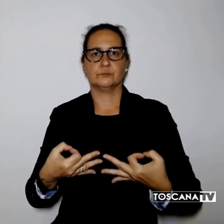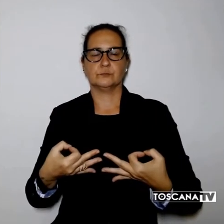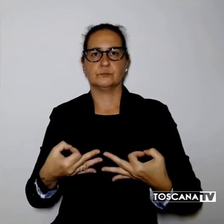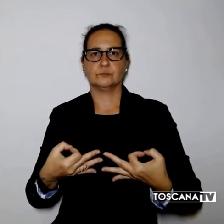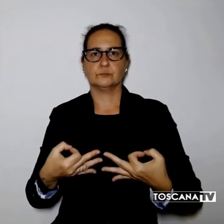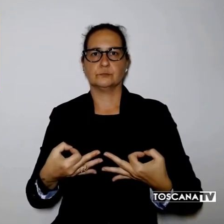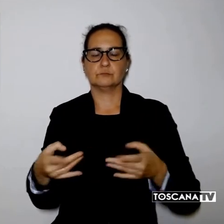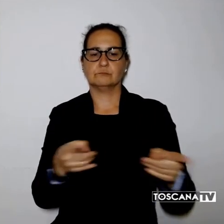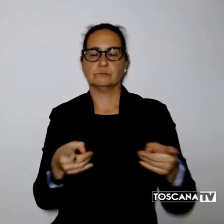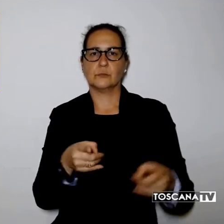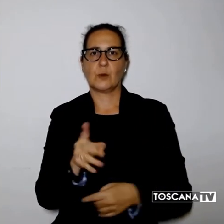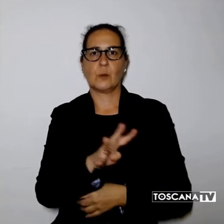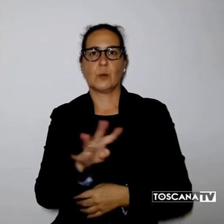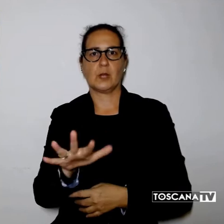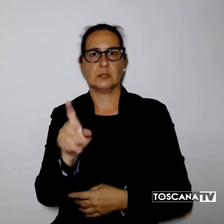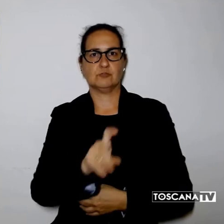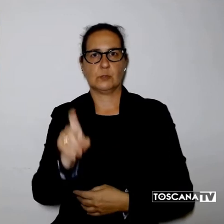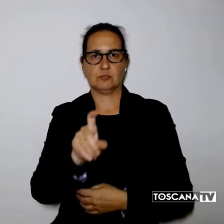45 giorni.